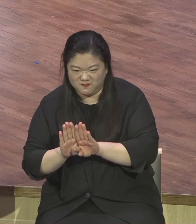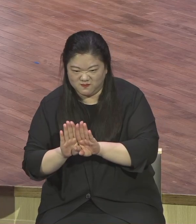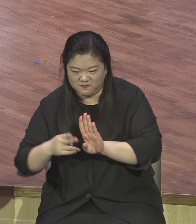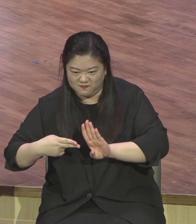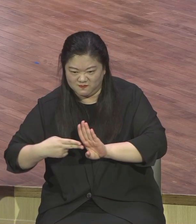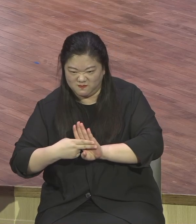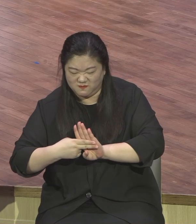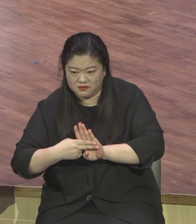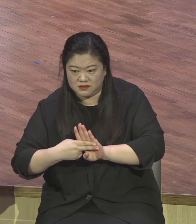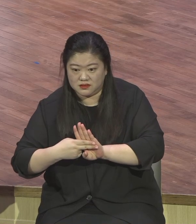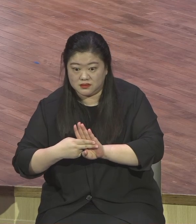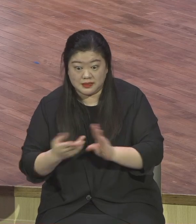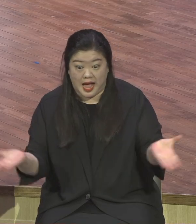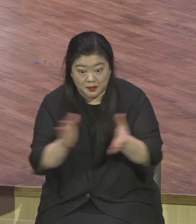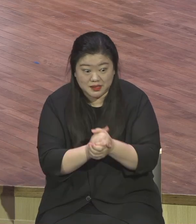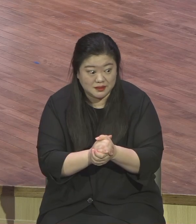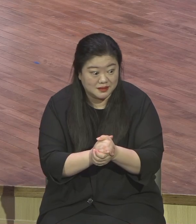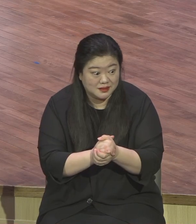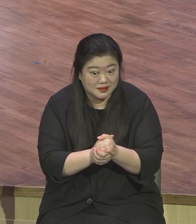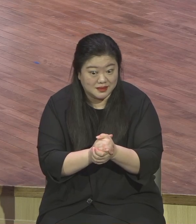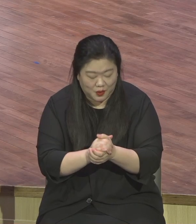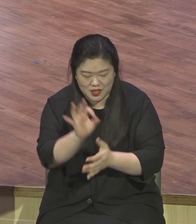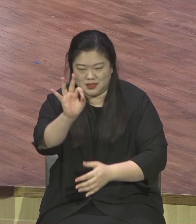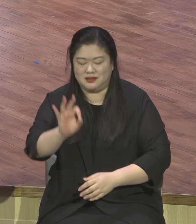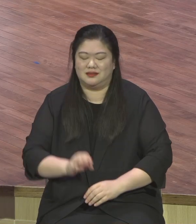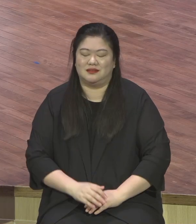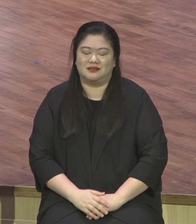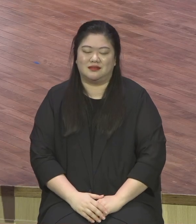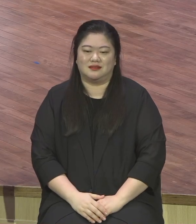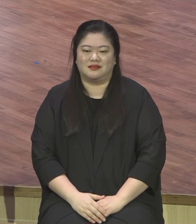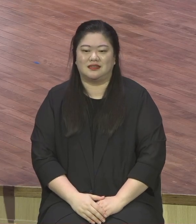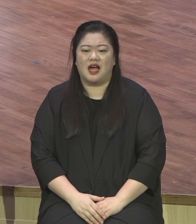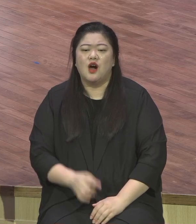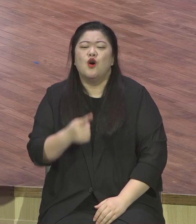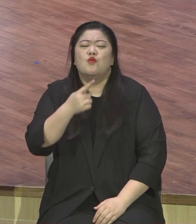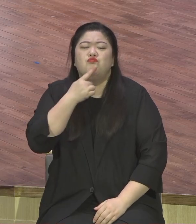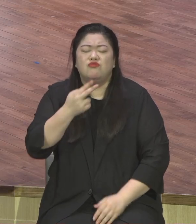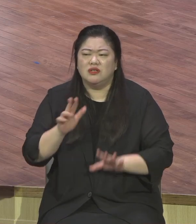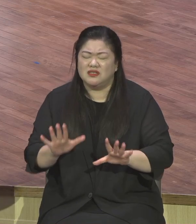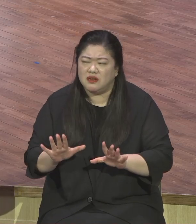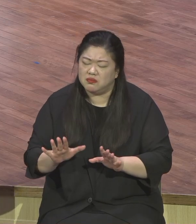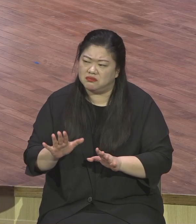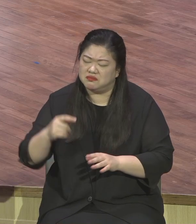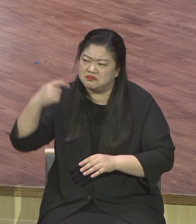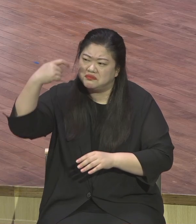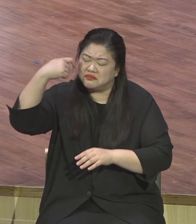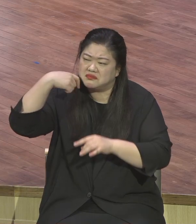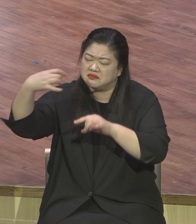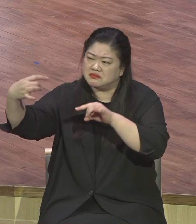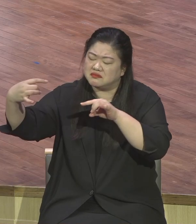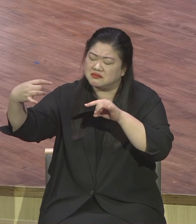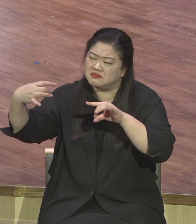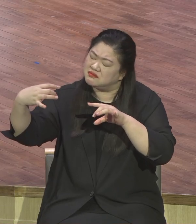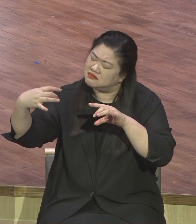실감이 안 갔어요 여러분 다 이해해요 실감 안 가요 전혀 안 가요 아무리 말해도 못 알아듬요